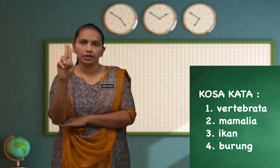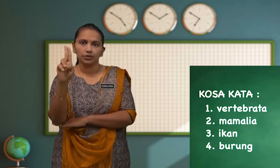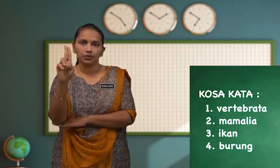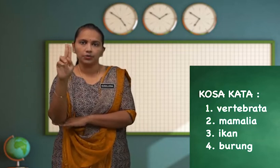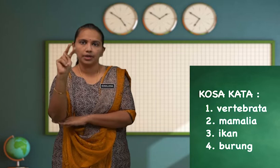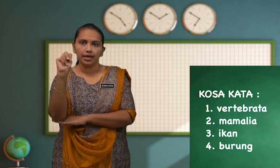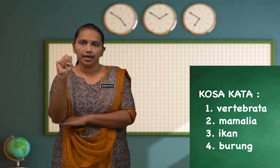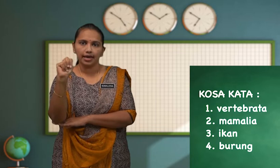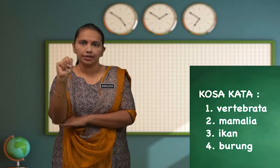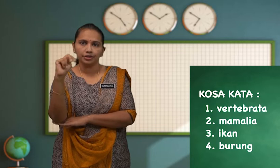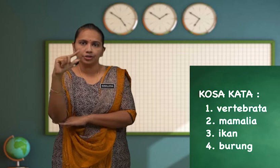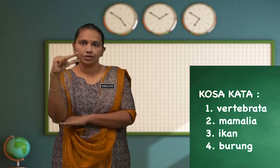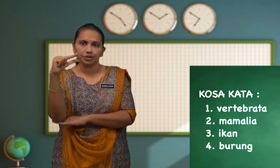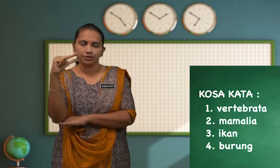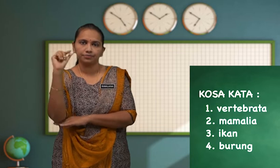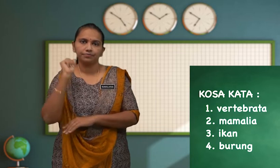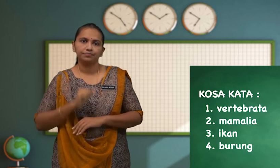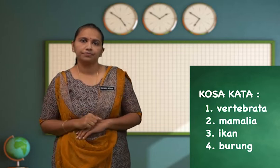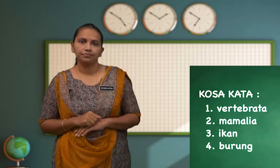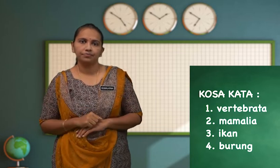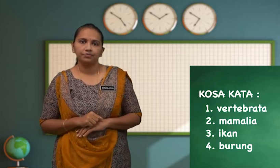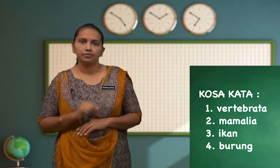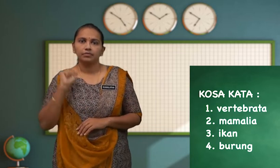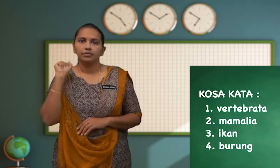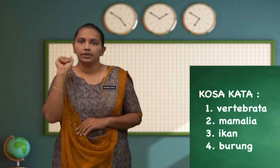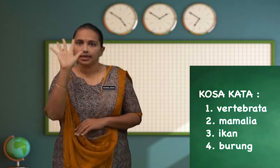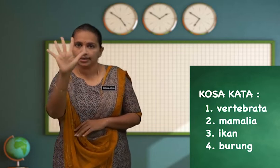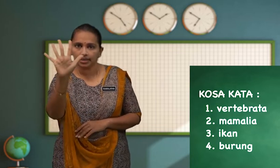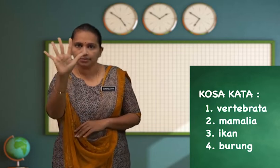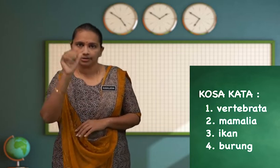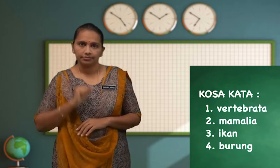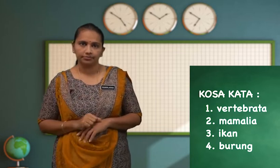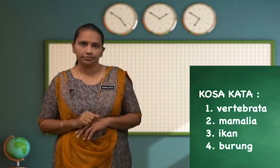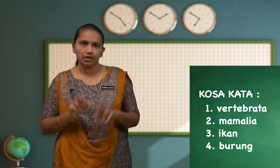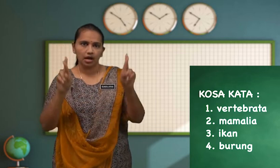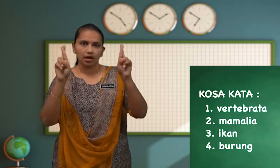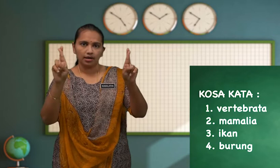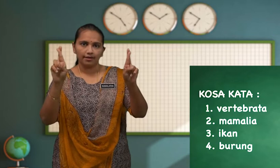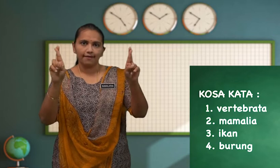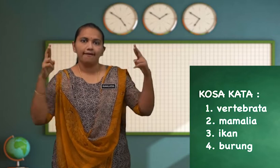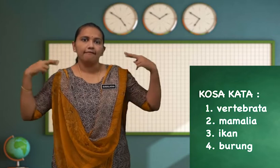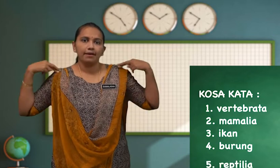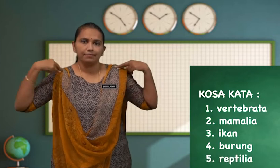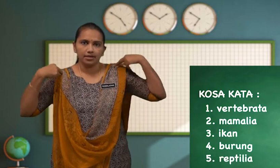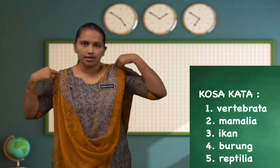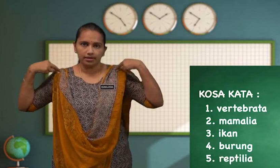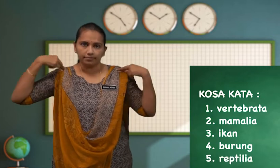-U-N-G Yang kelima Reptilia